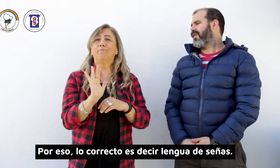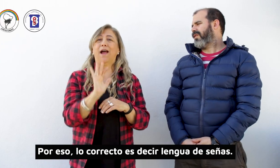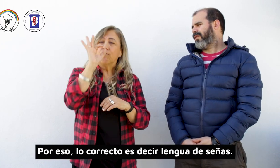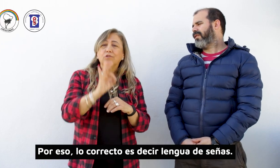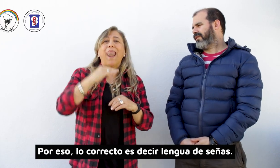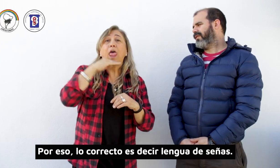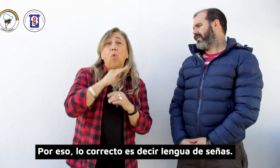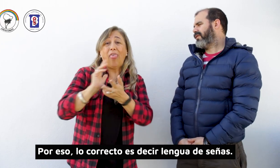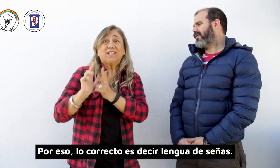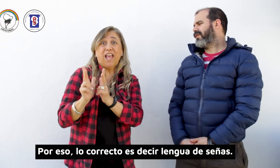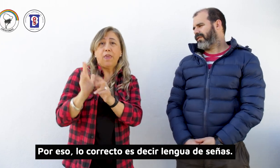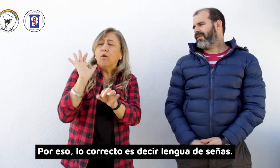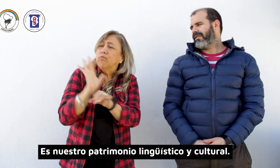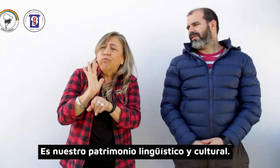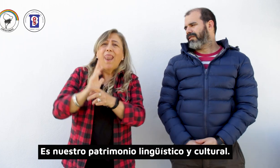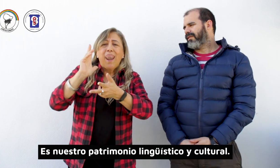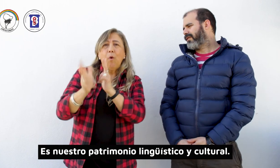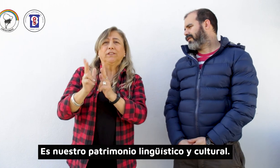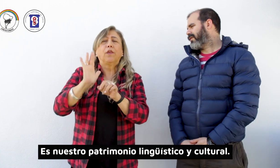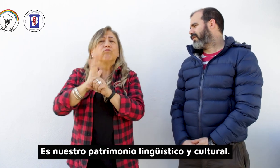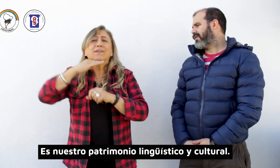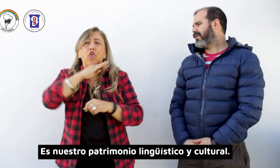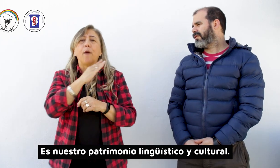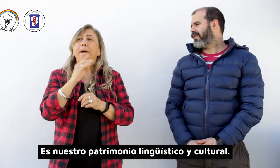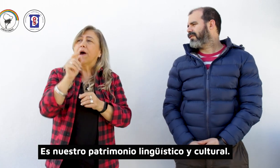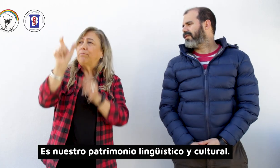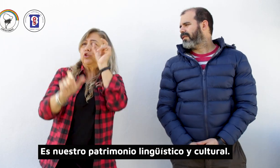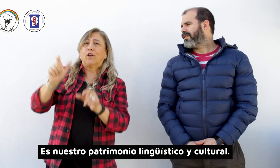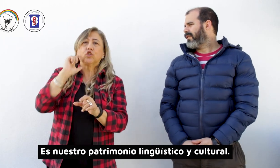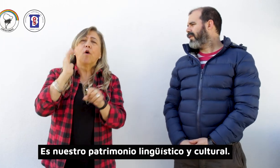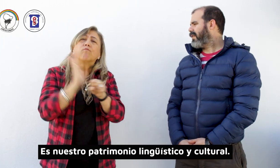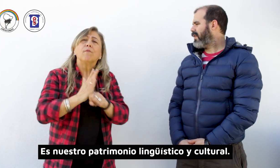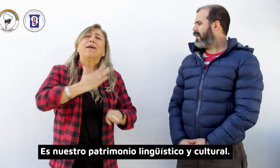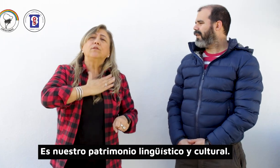lo correcto es decir lengua de señas. Es nuestro patrimonio lingüístico y cultural.